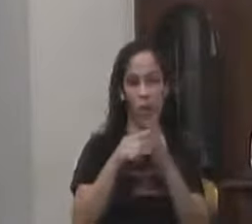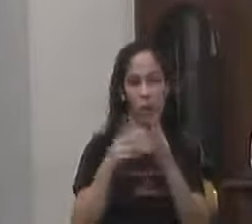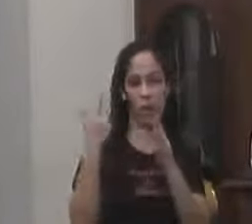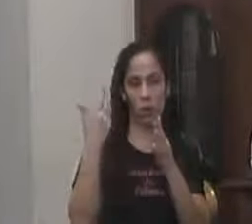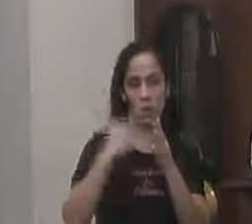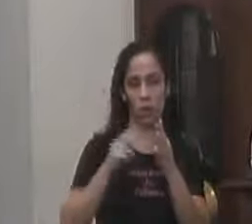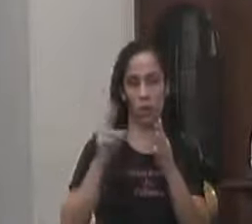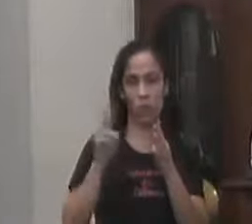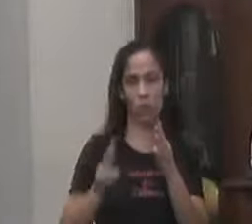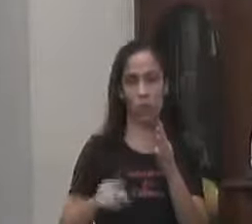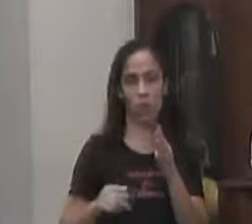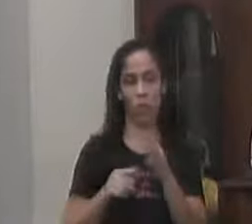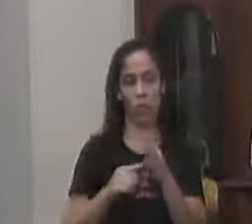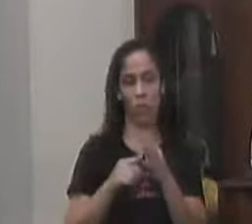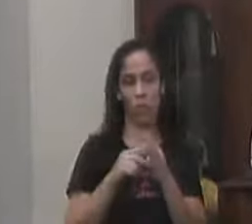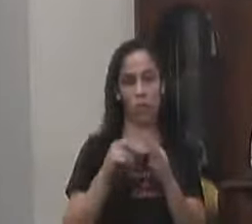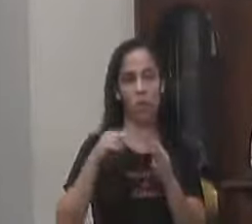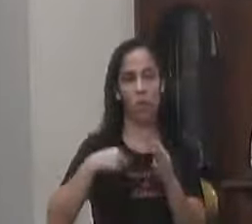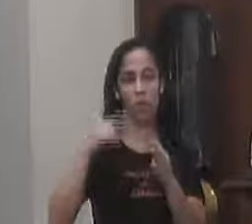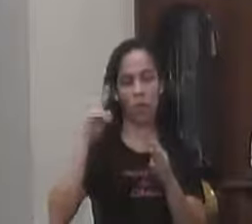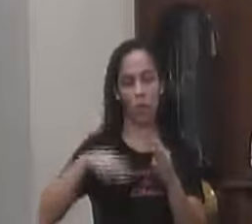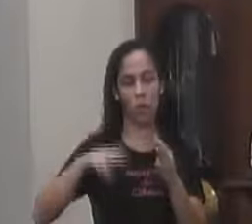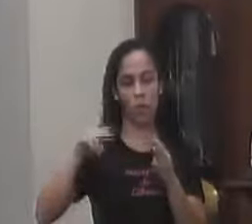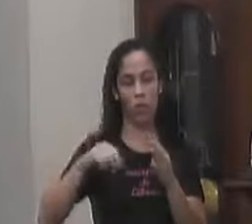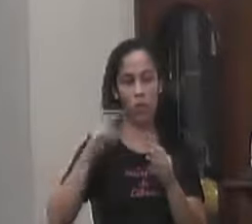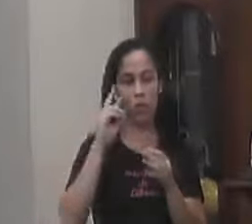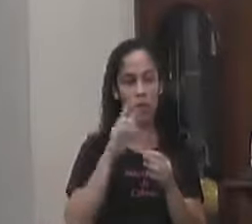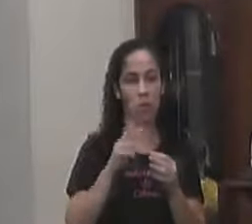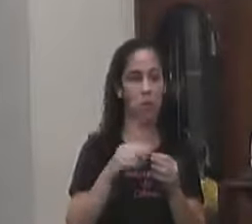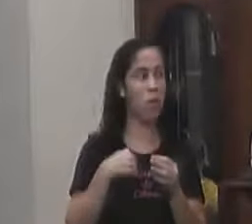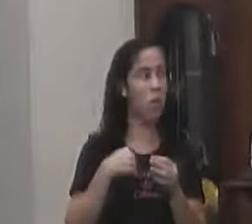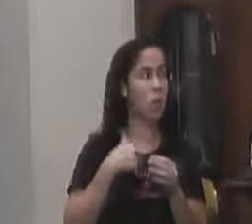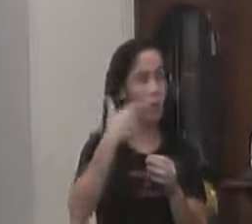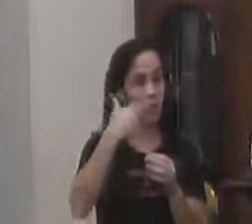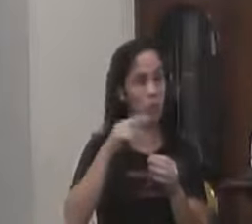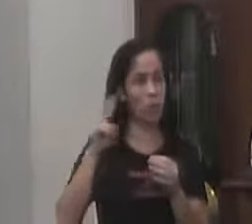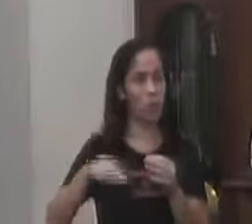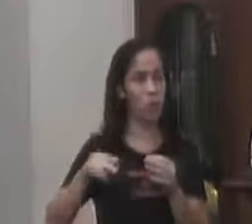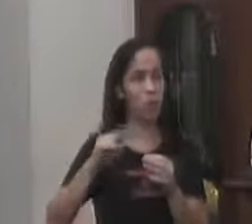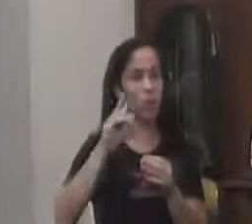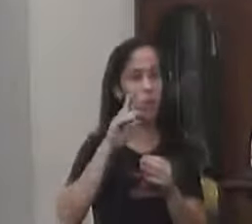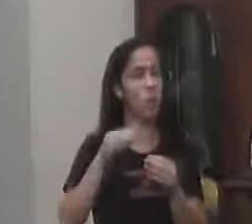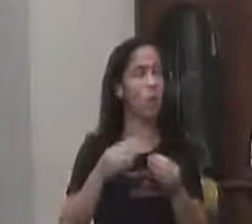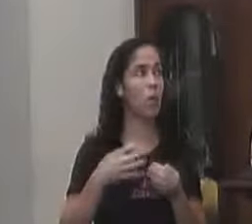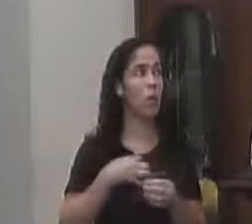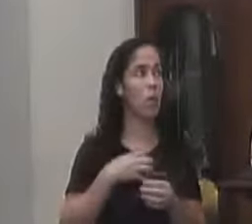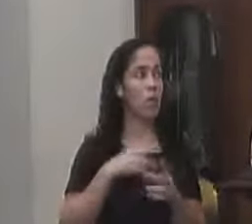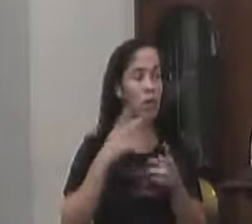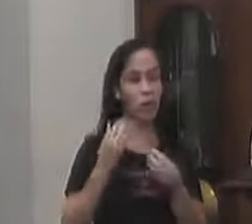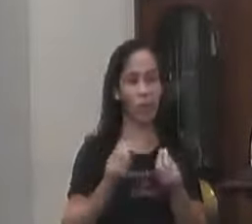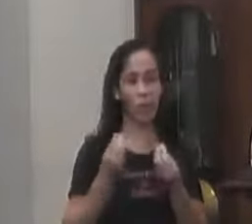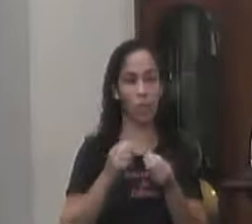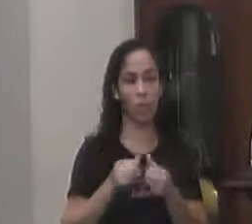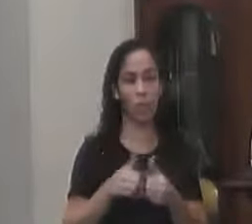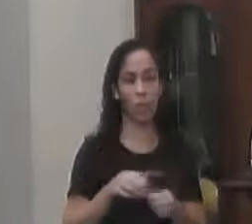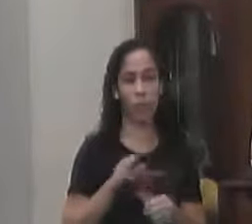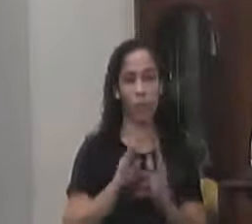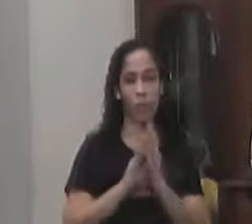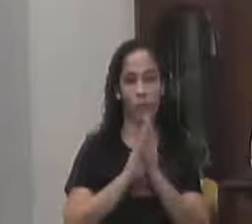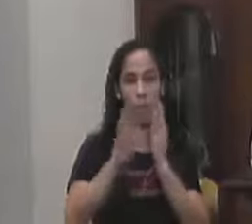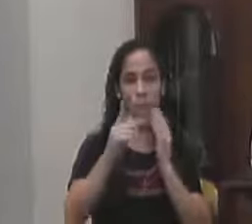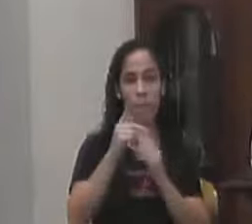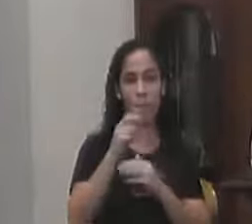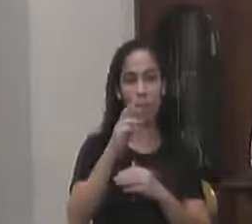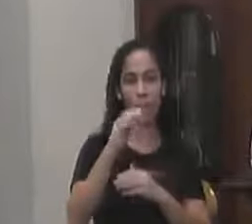mandato parlamentar Eu nunca vi Eu nunca vi Uma situação como essa No pronto-socorro